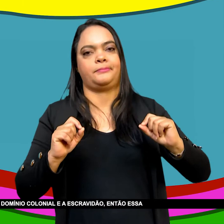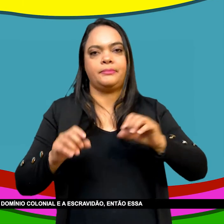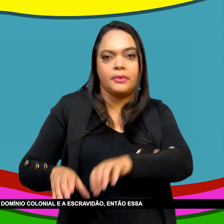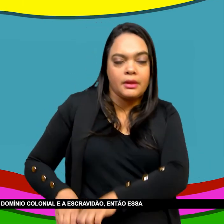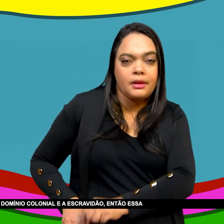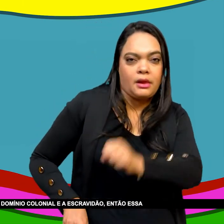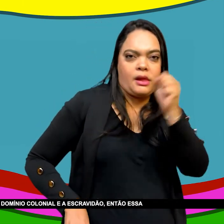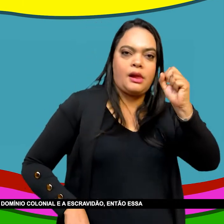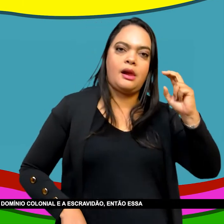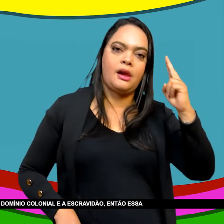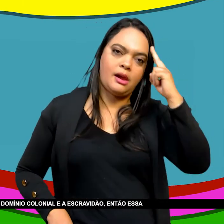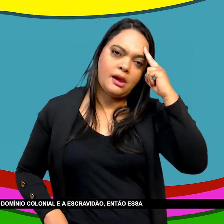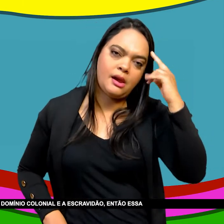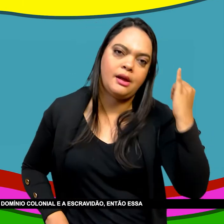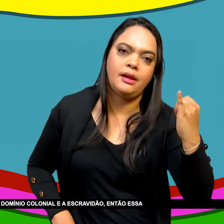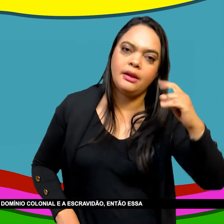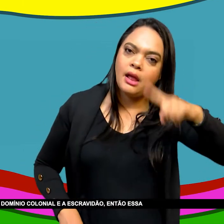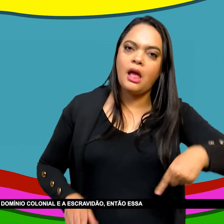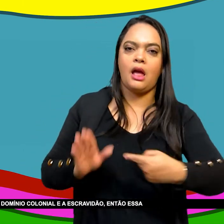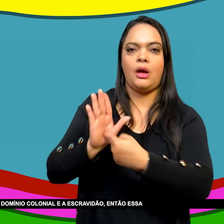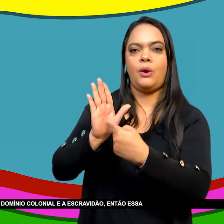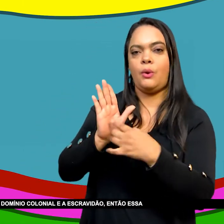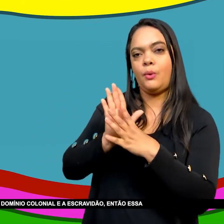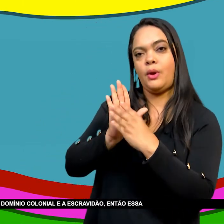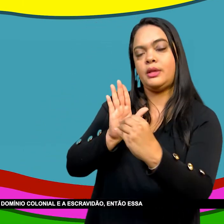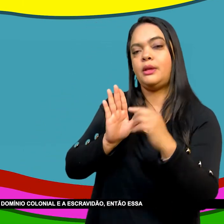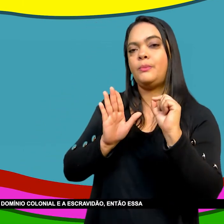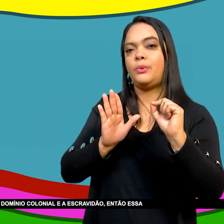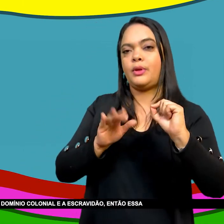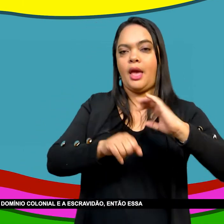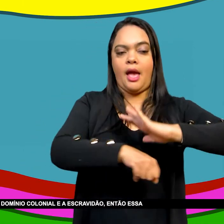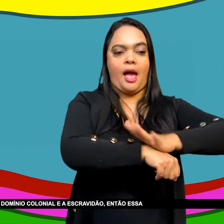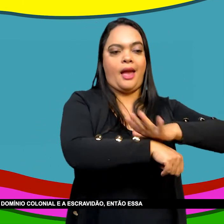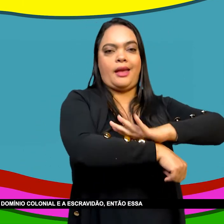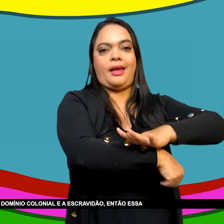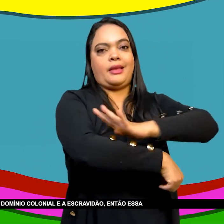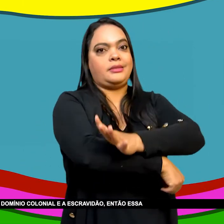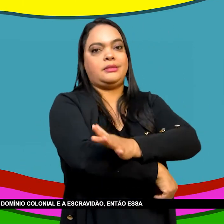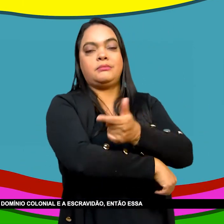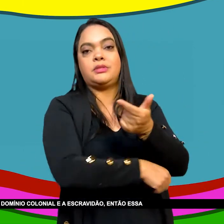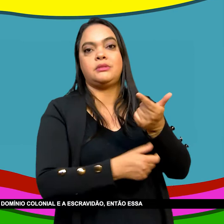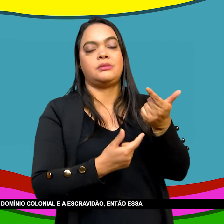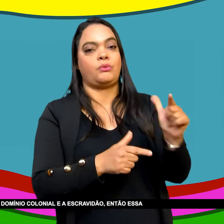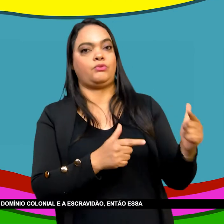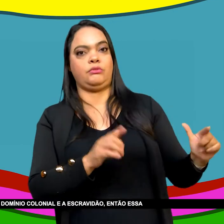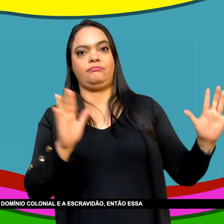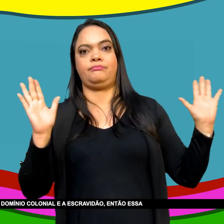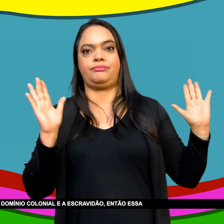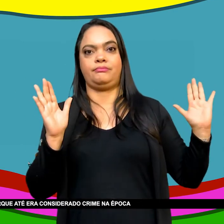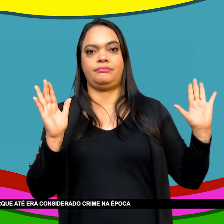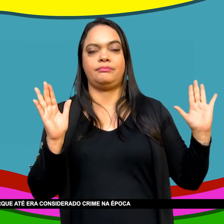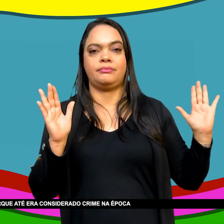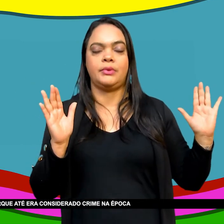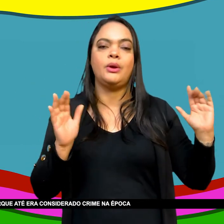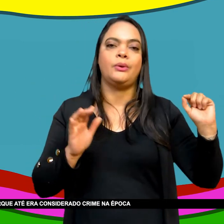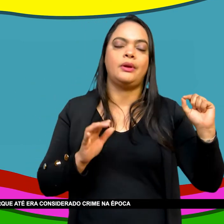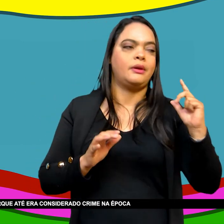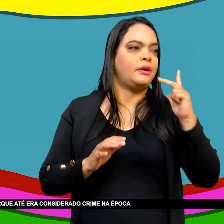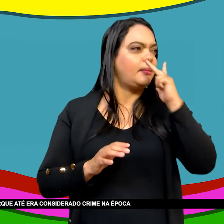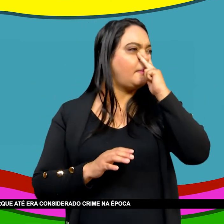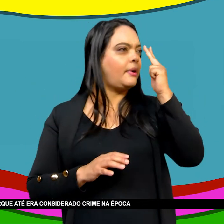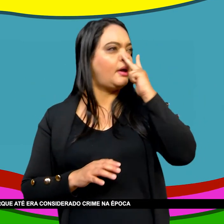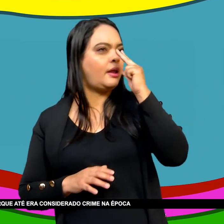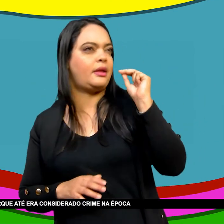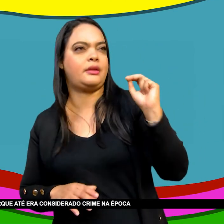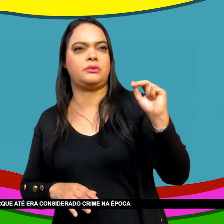A sua própria cidadania Eliminando O domínio colonial E a escravidão Então essa visão Não